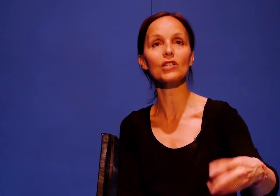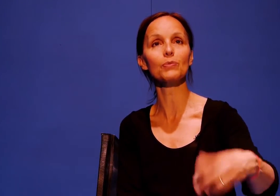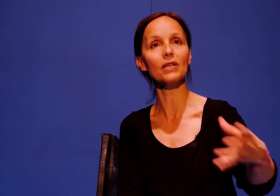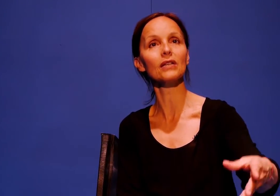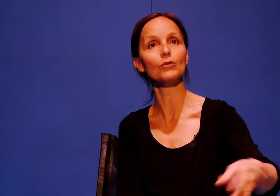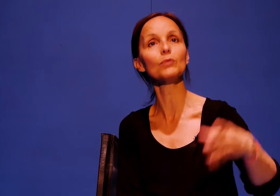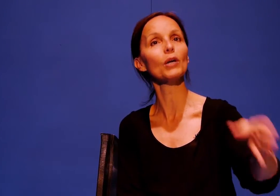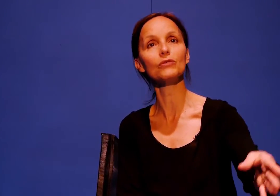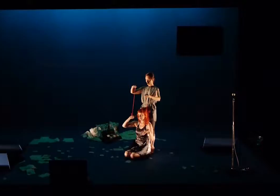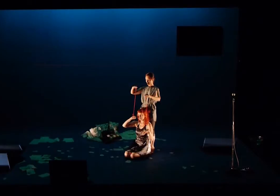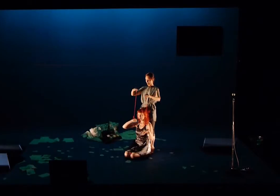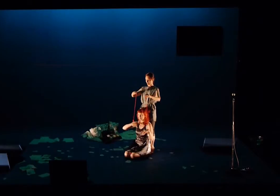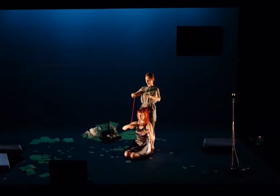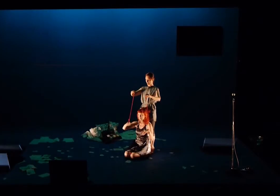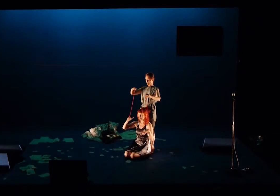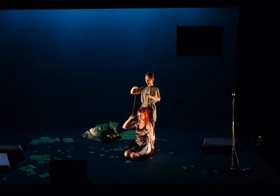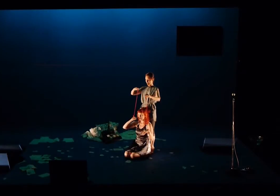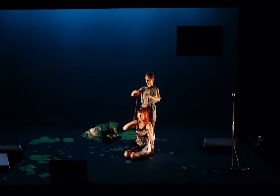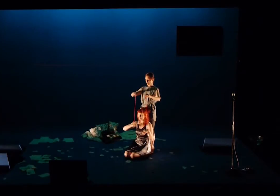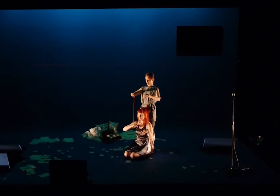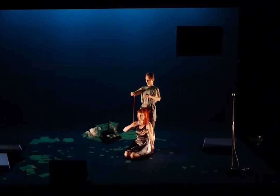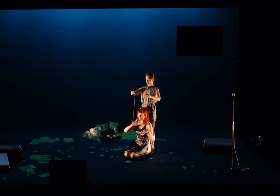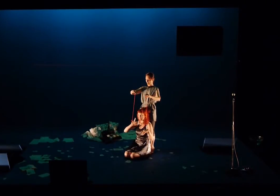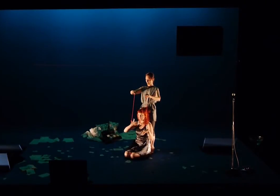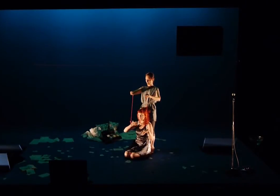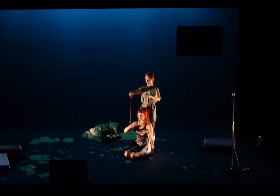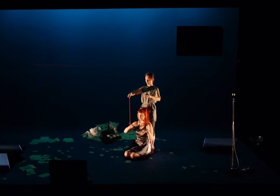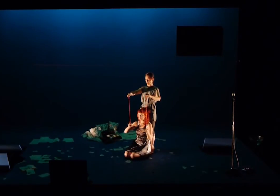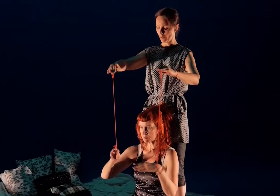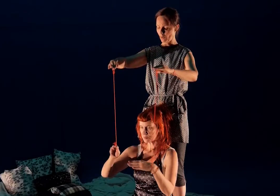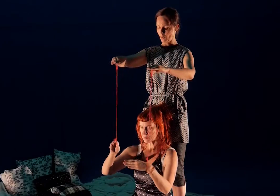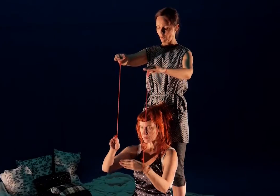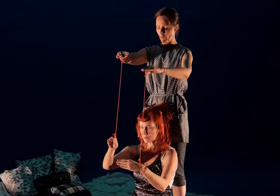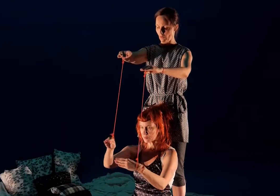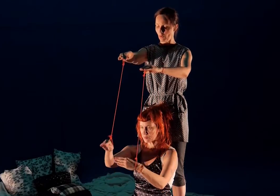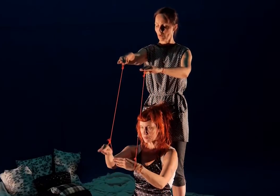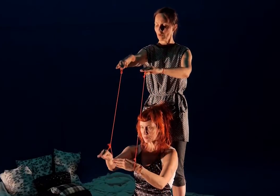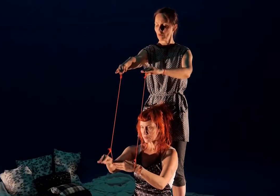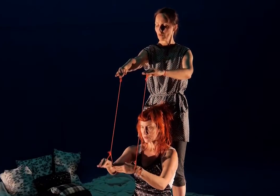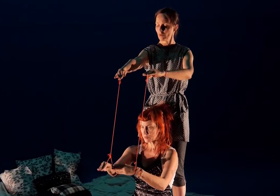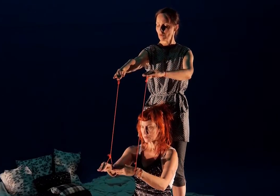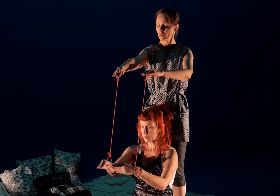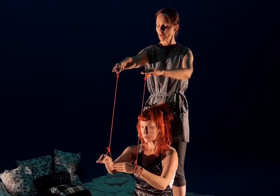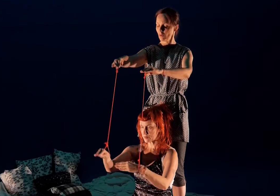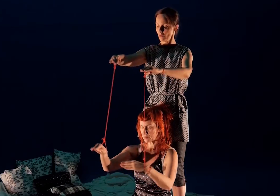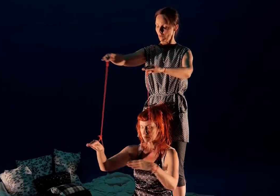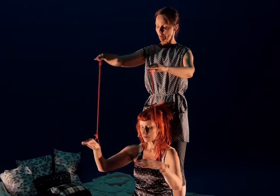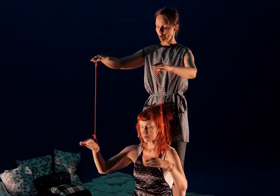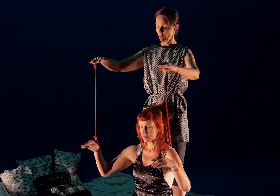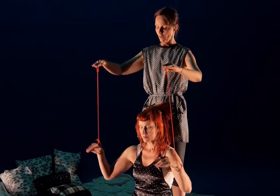Shakespeare est traduite par bonne foi. C'est un acte artistique, la traduction. n pas comme si on est chez le docteur, ce'est pas